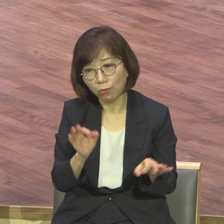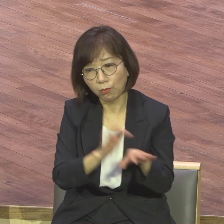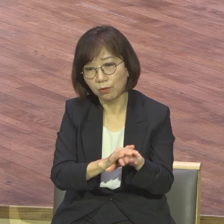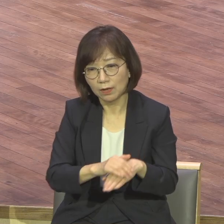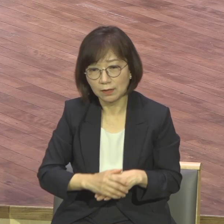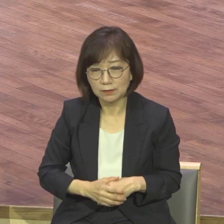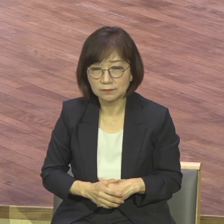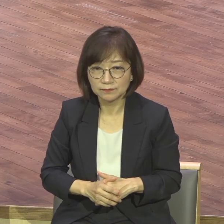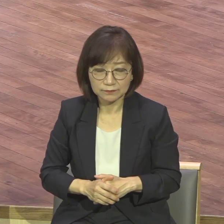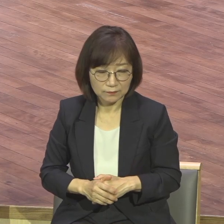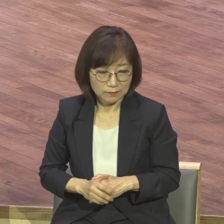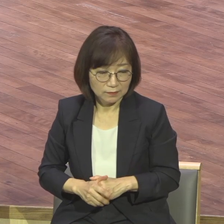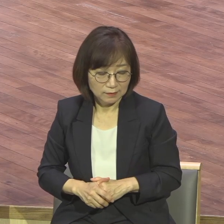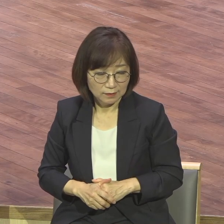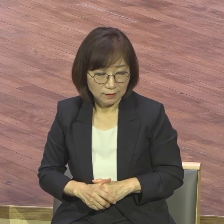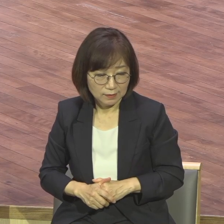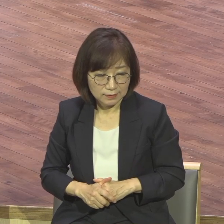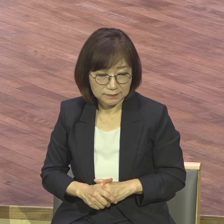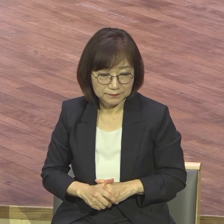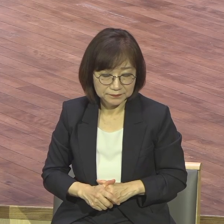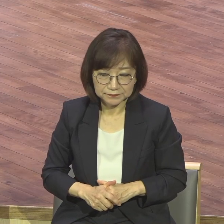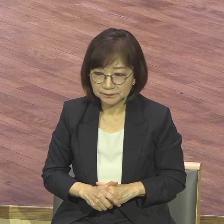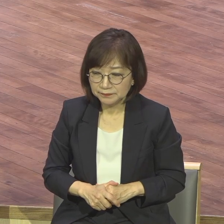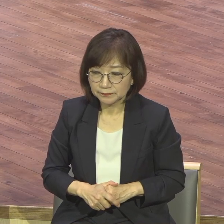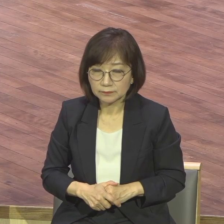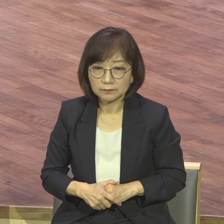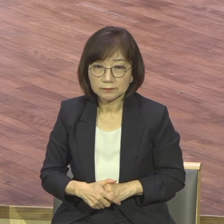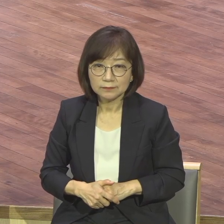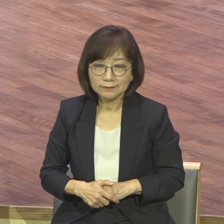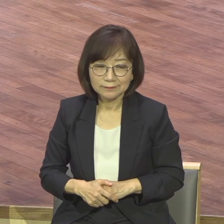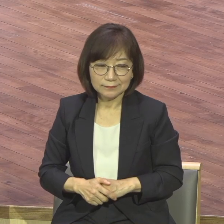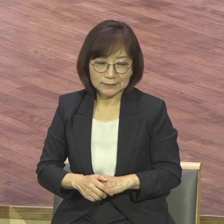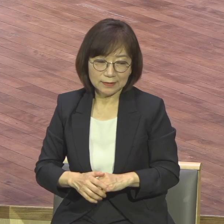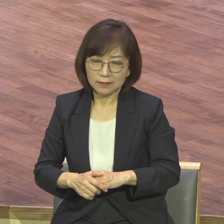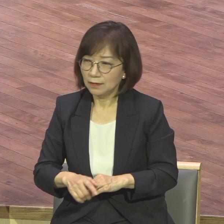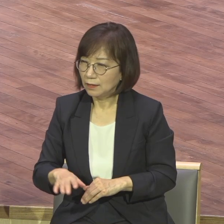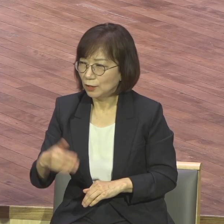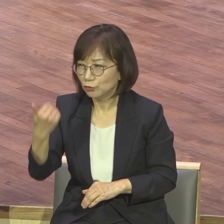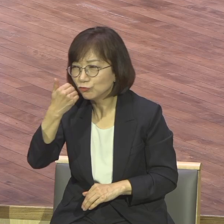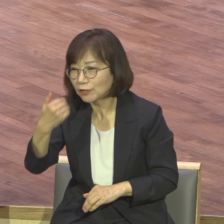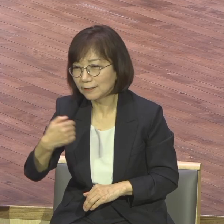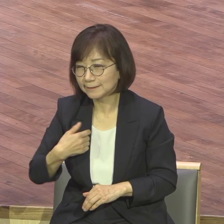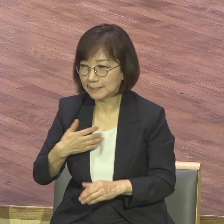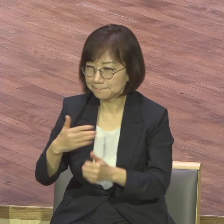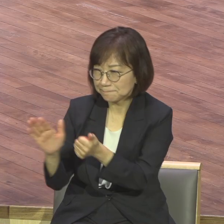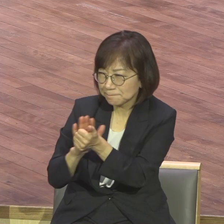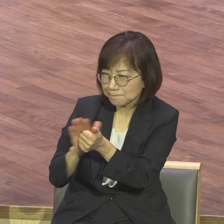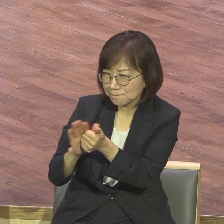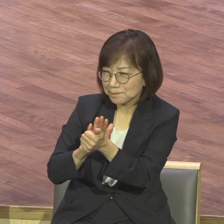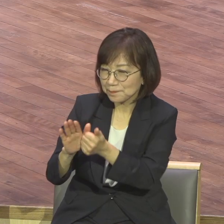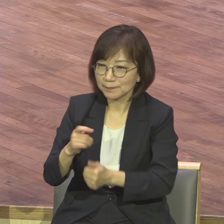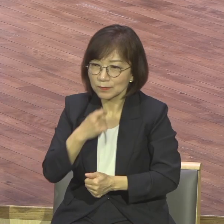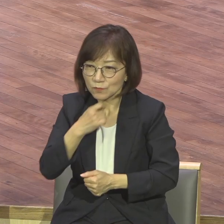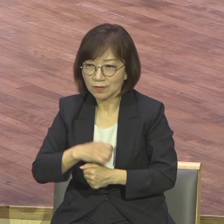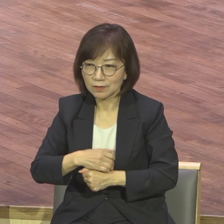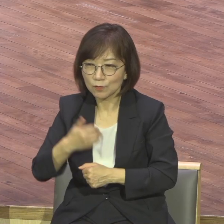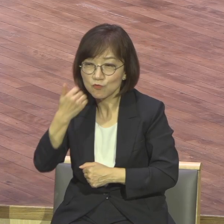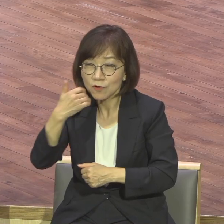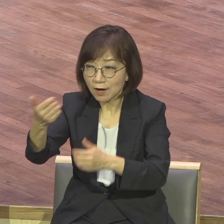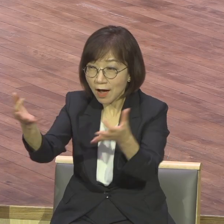어느 누가 나의 비위를 맞춰줄까 어느 누가 나를 알아줄까 어느 누가 나를